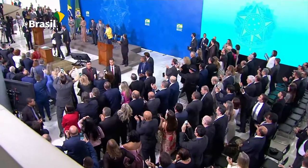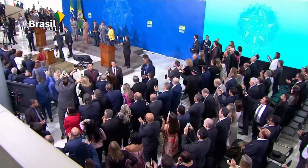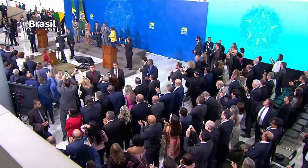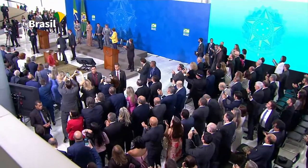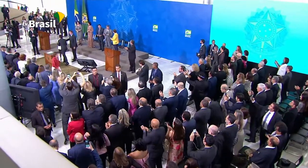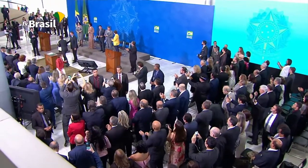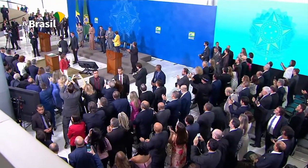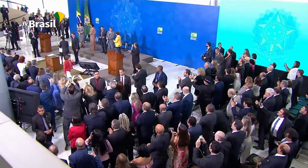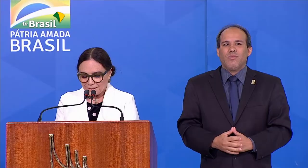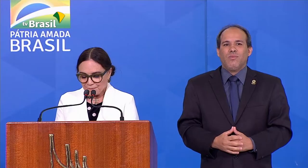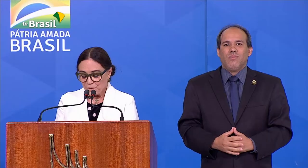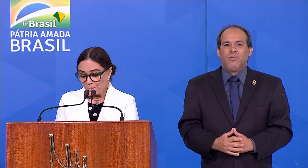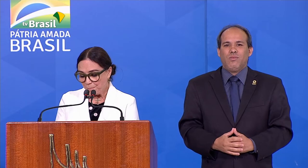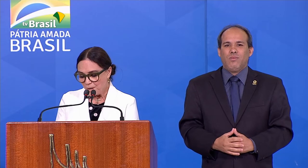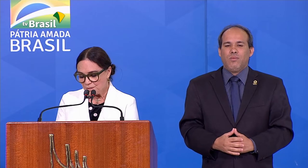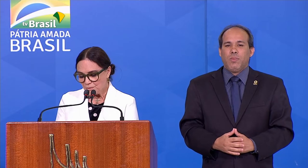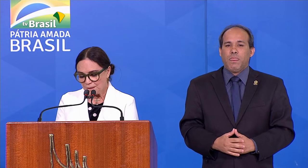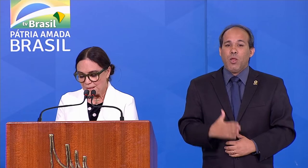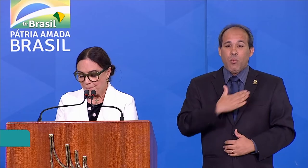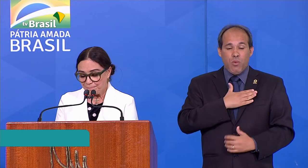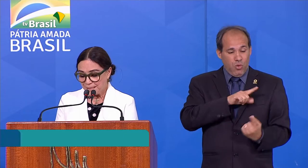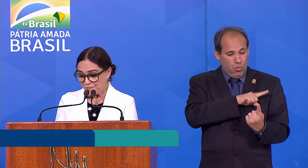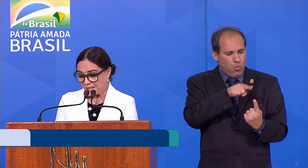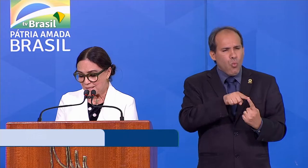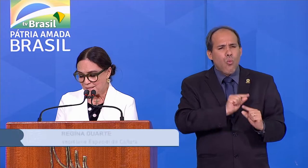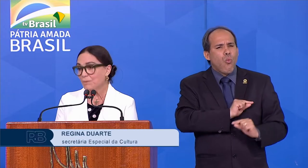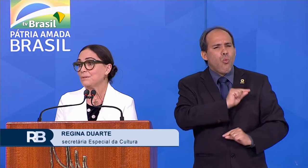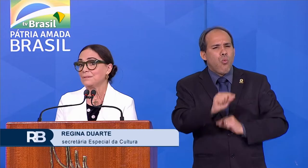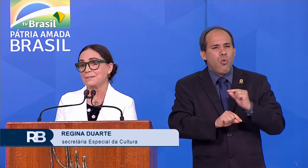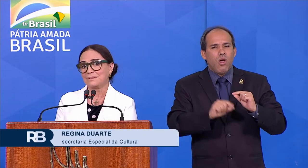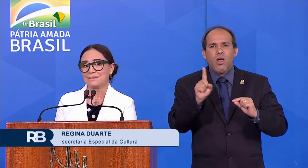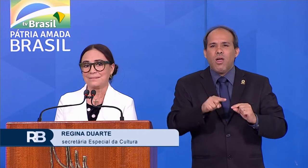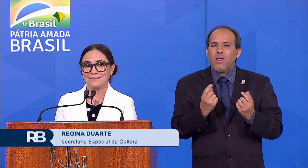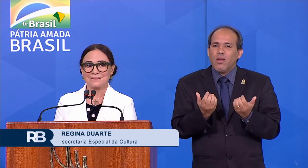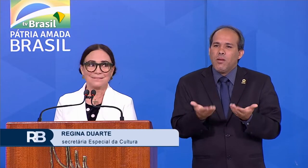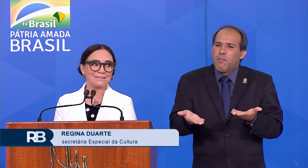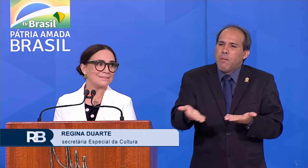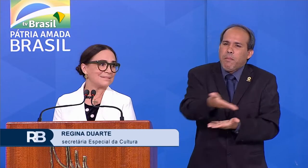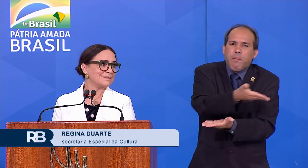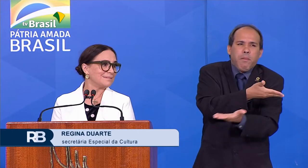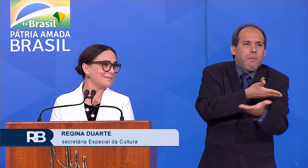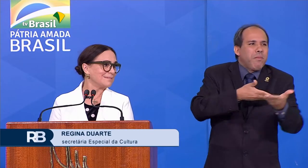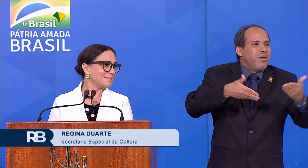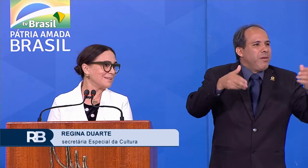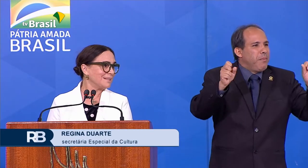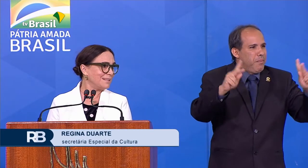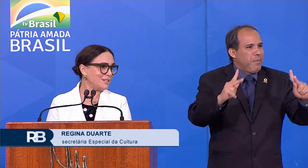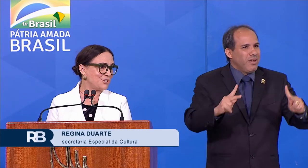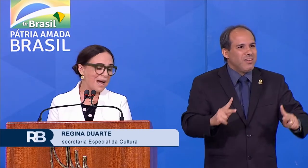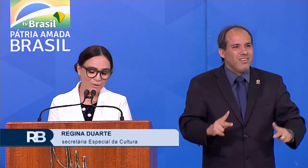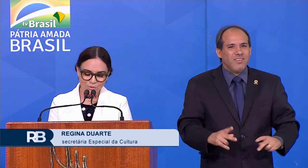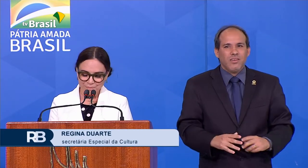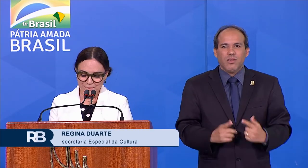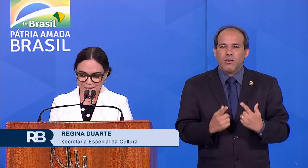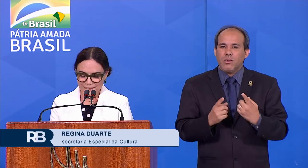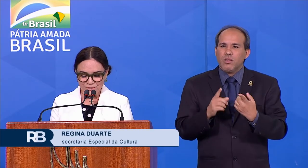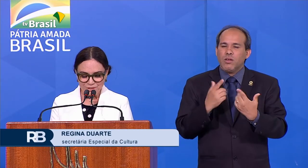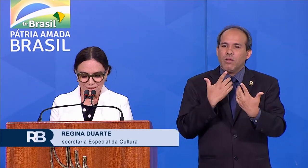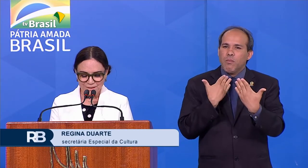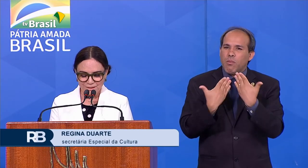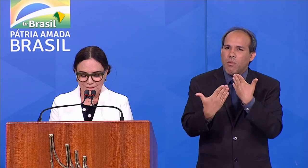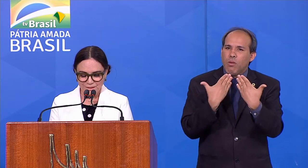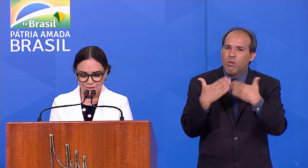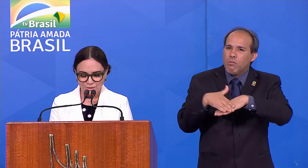dos assuntos da pasta. Meu propósito aqui é pacificação e diálogo